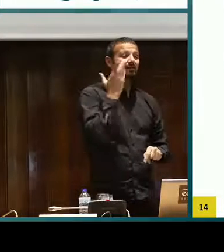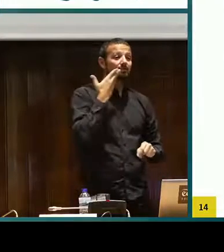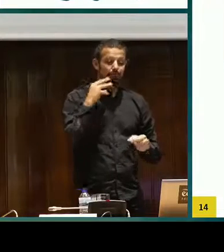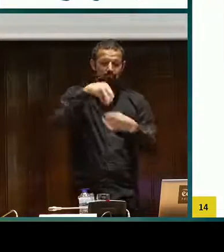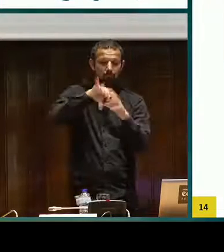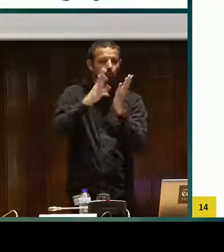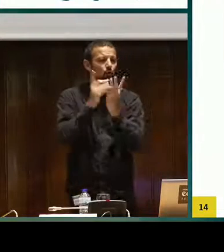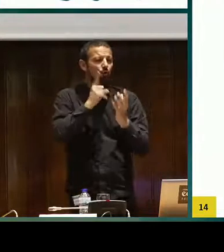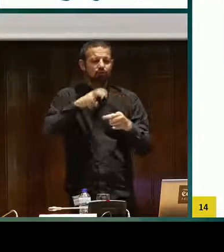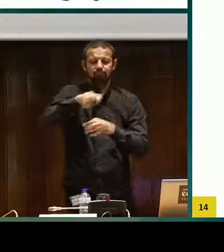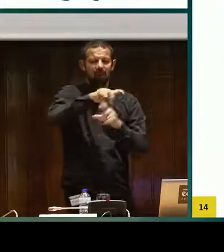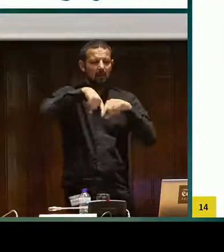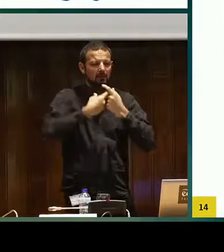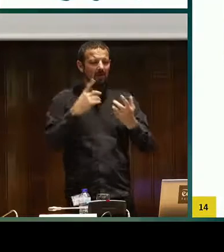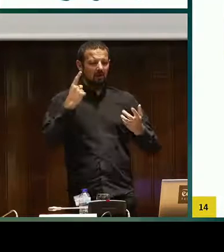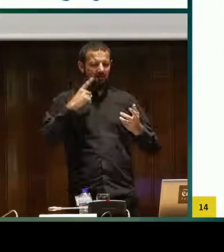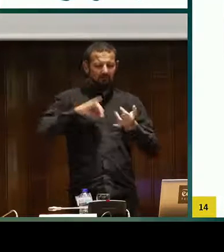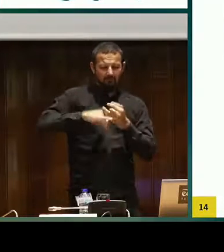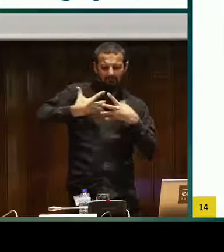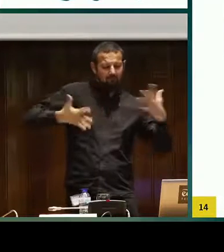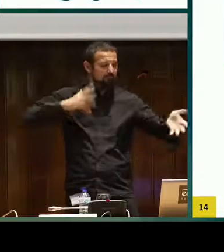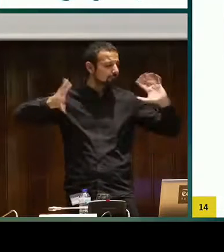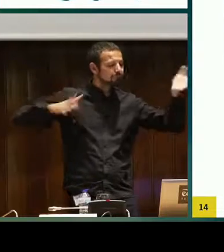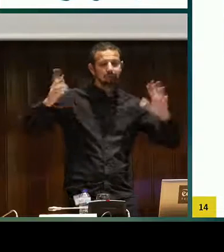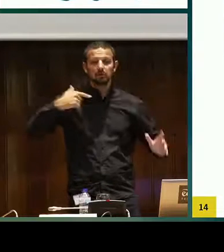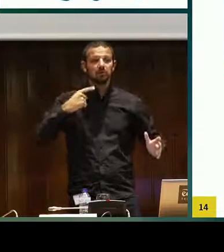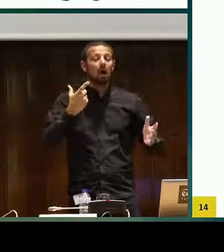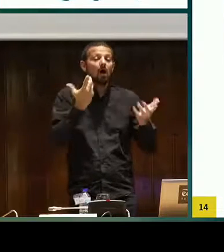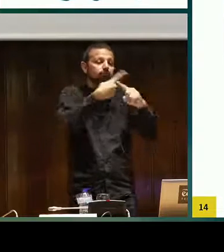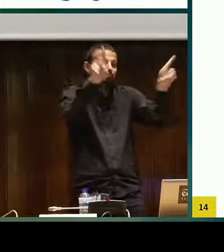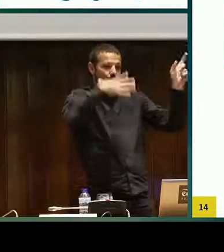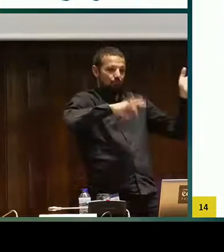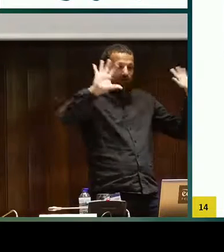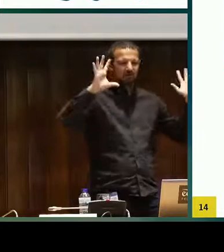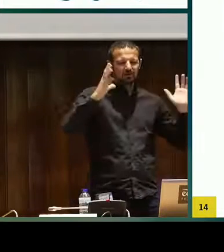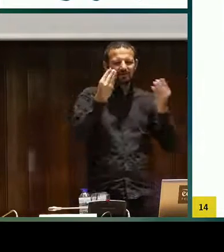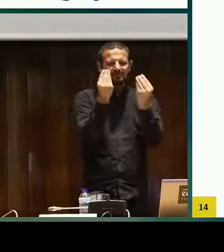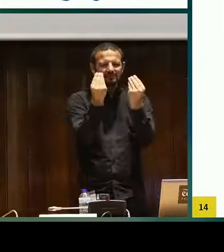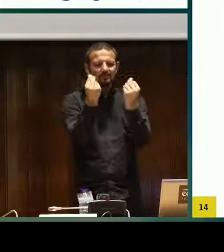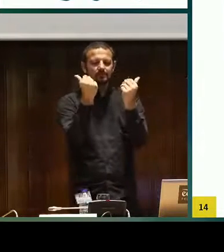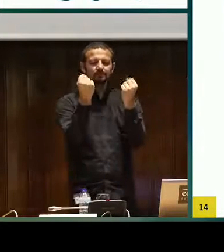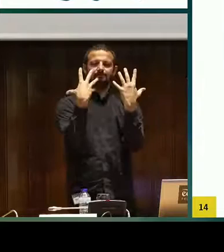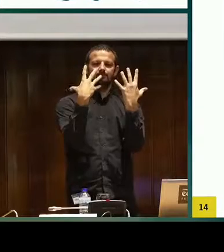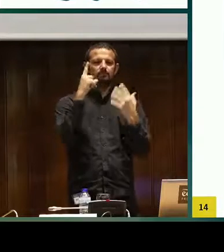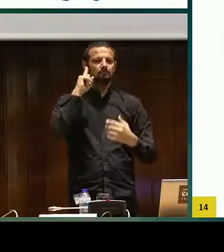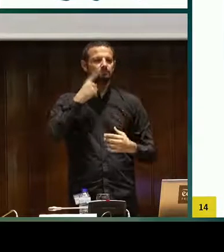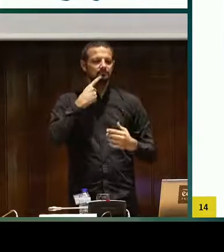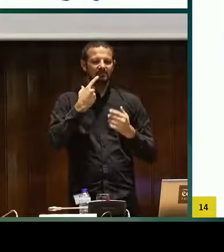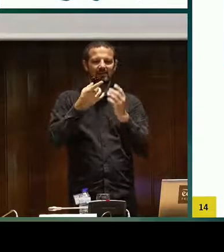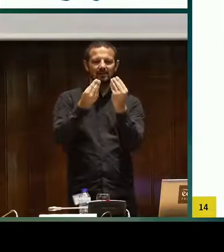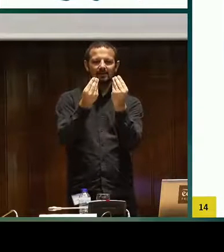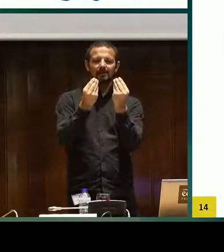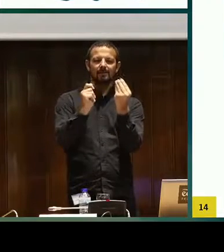entendemos que son las personas sordas las que tendrían que tomar el protagonismo en estos signados,